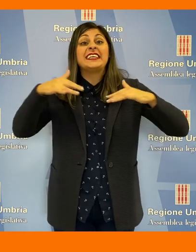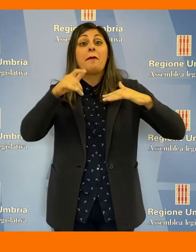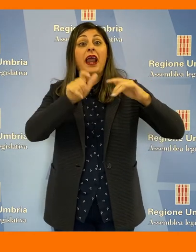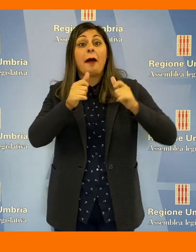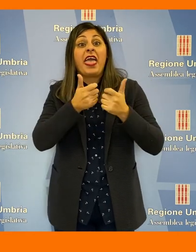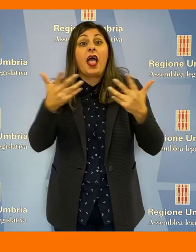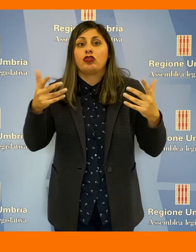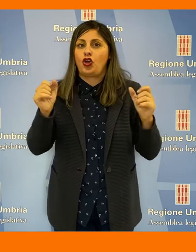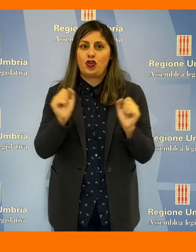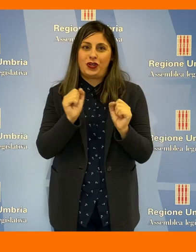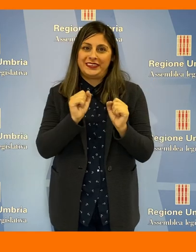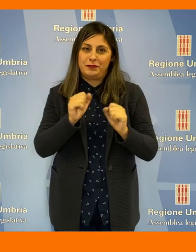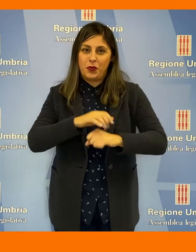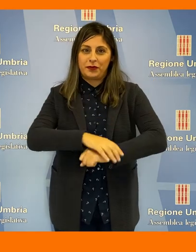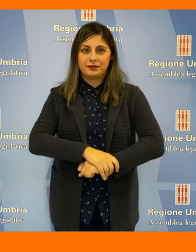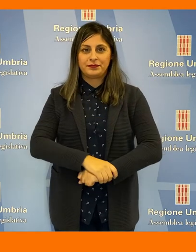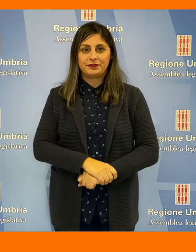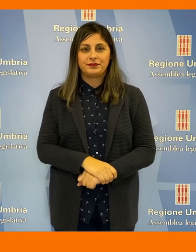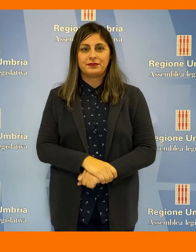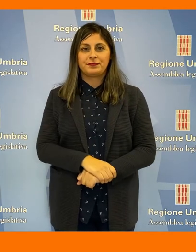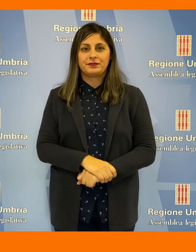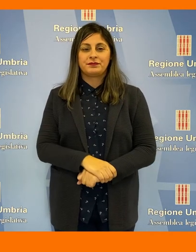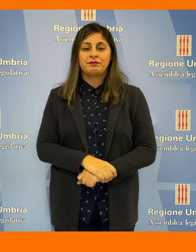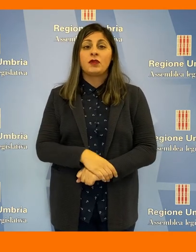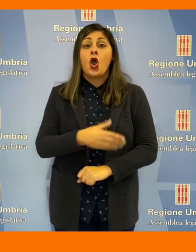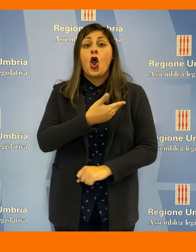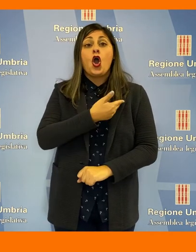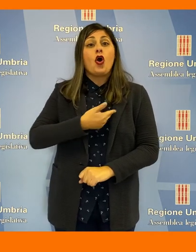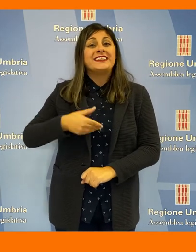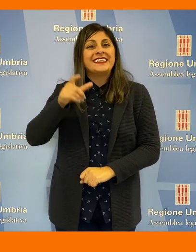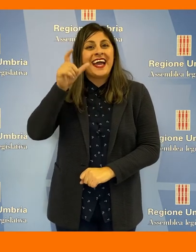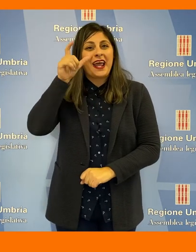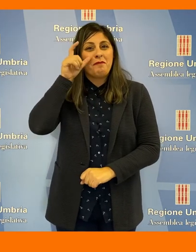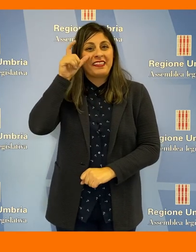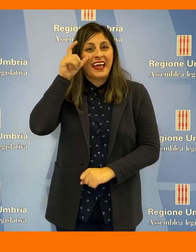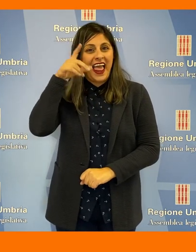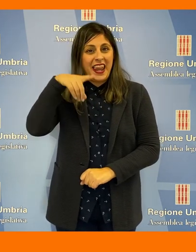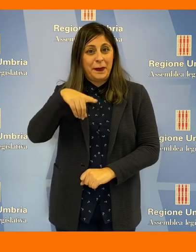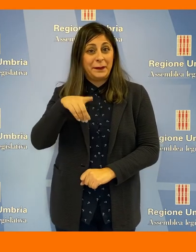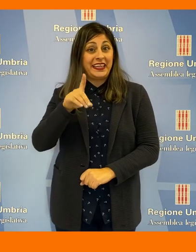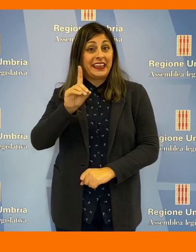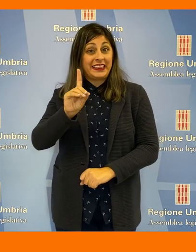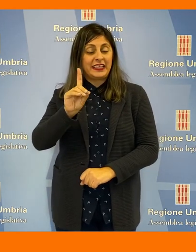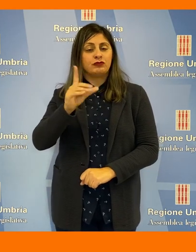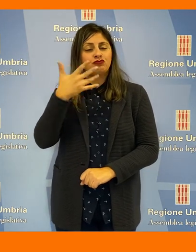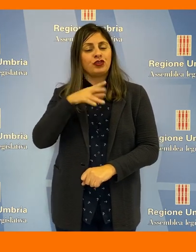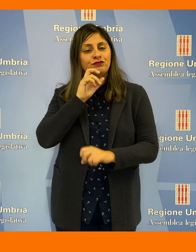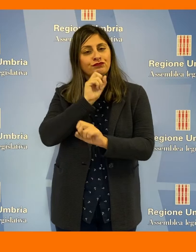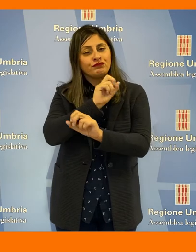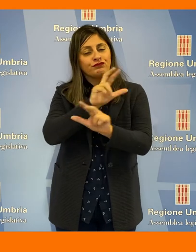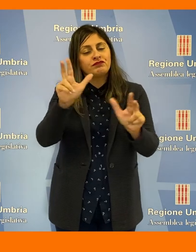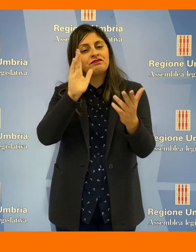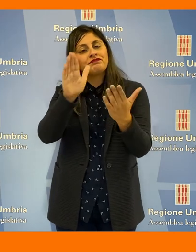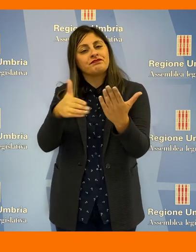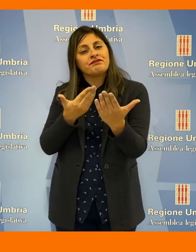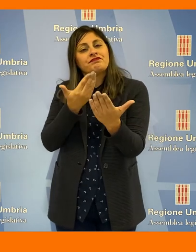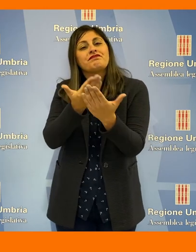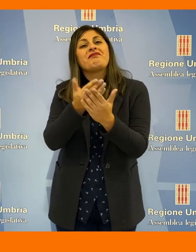di assembramento. Il consigliere Michele Bettarelli del Partito Democratico annuncia di aver presentato un